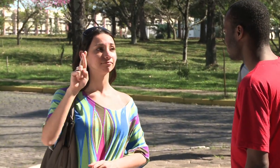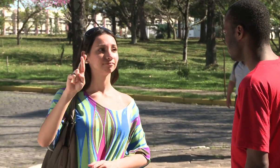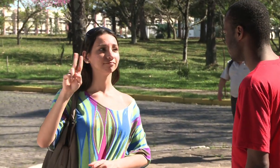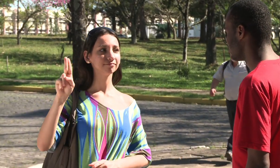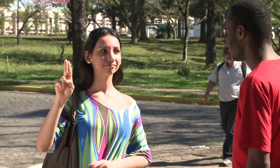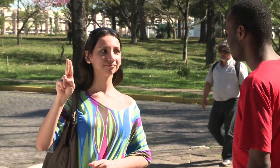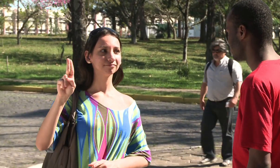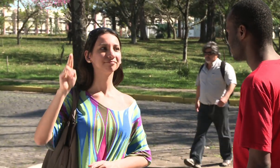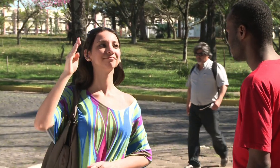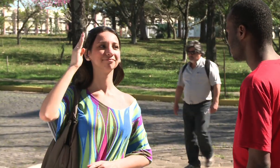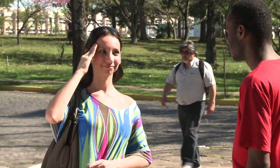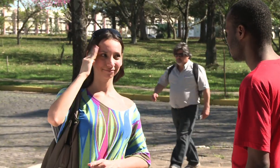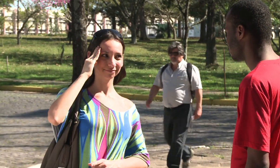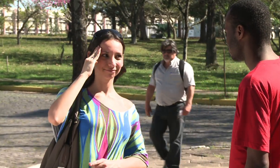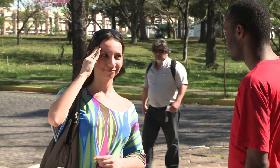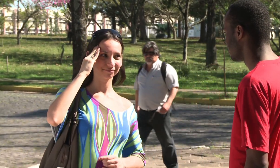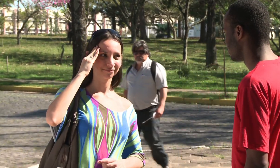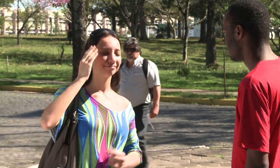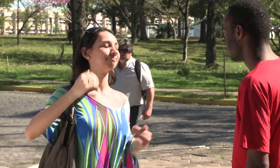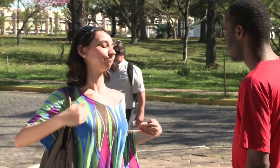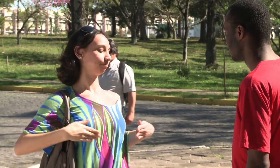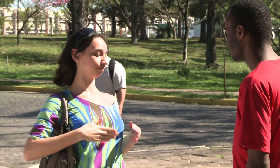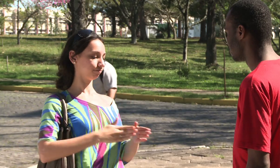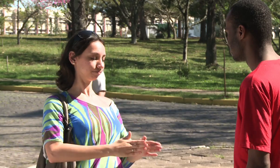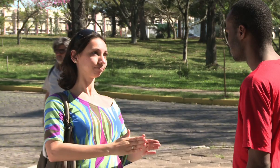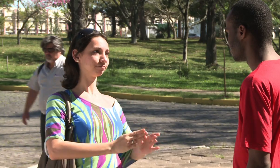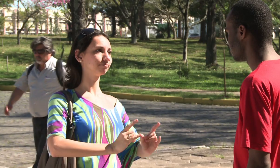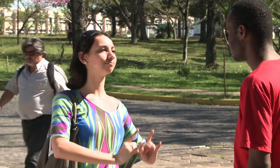Então, entre eles, no meio, fica o prédio da biblioteca. Entendeu?